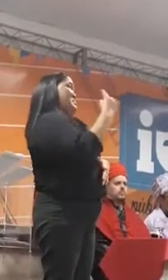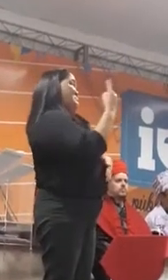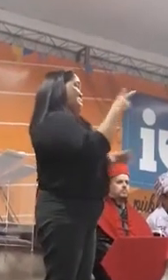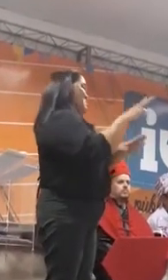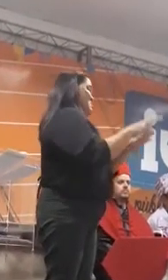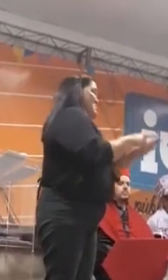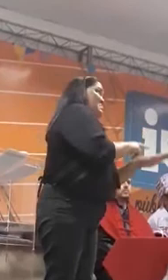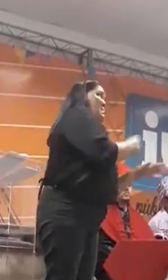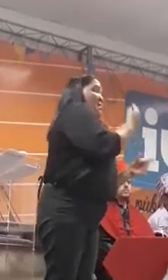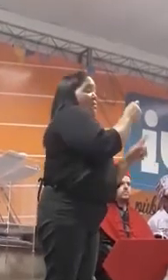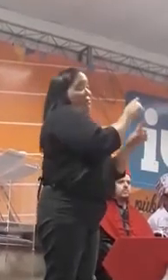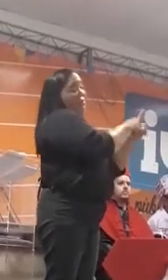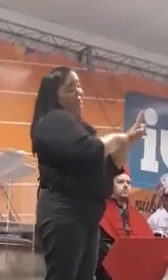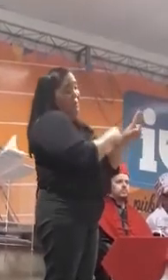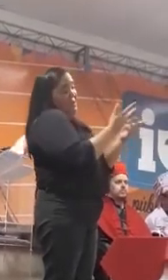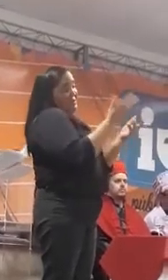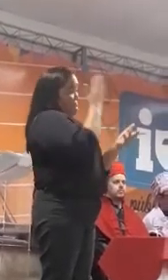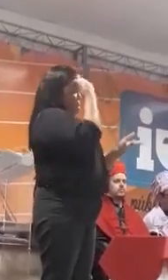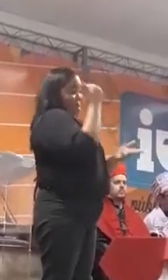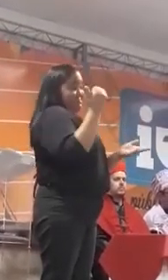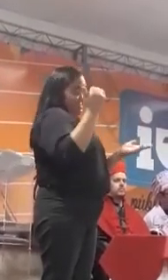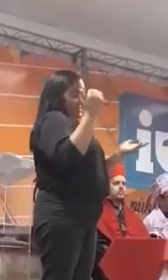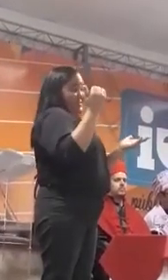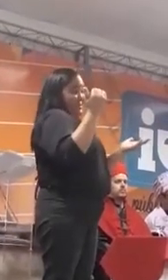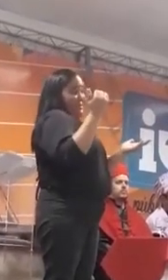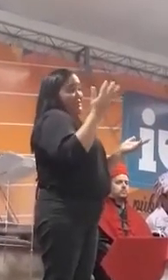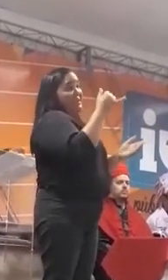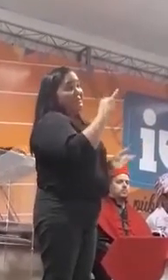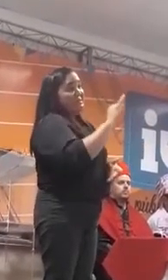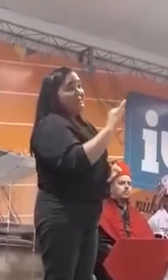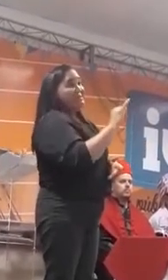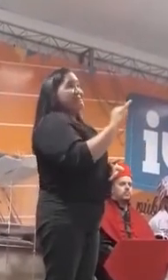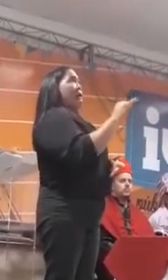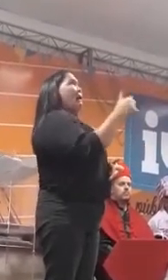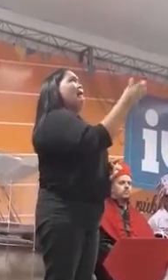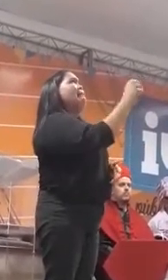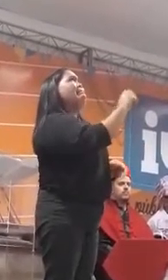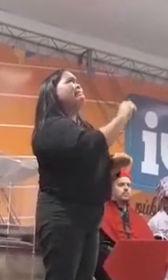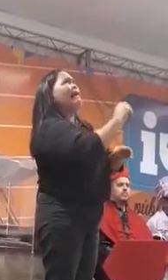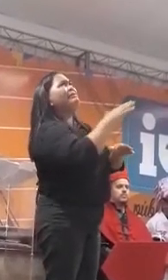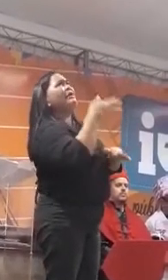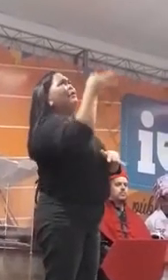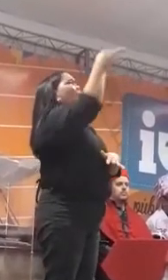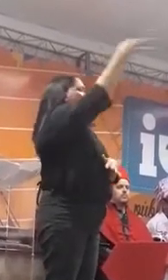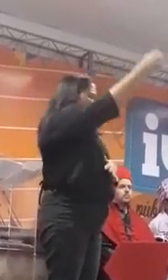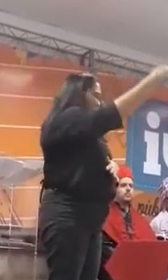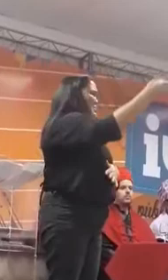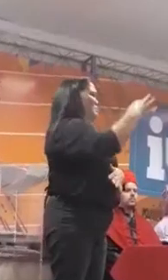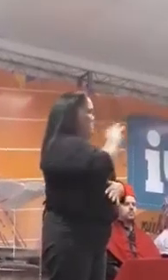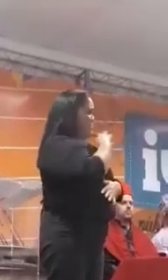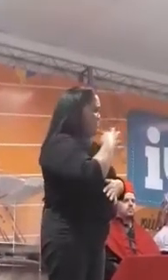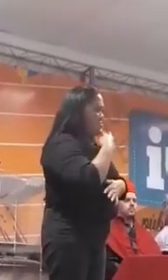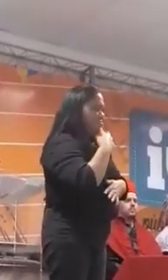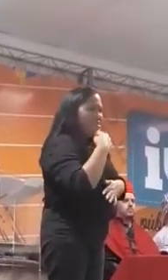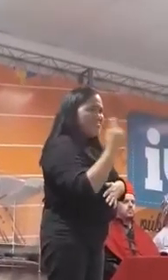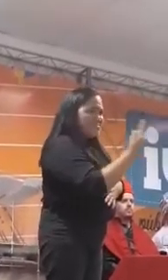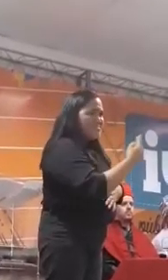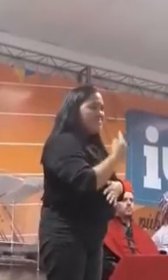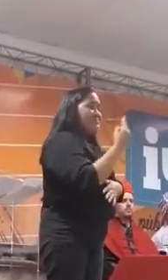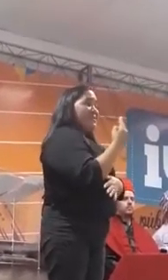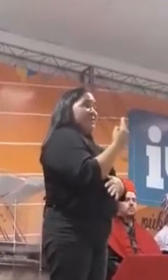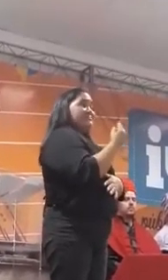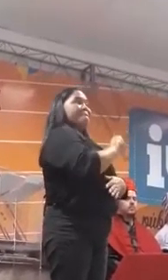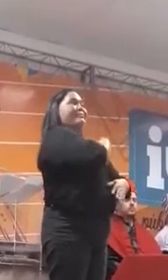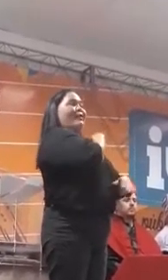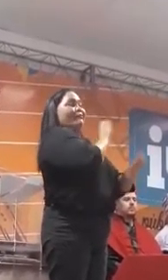sabe daqui a um mês? Será que nos reconhecemos daqui a dez anos? Pois é, a vida nos separa. Mas